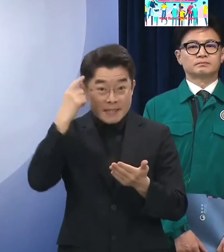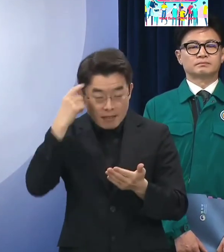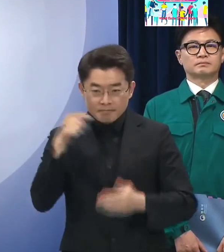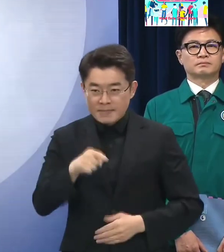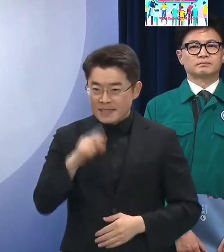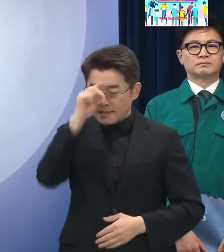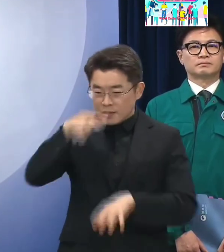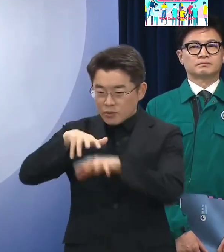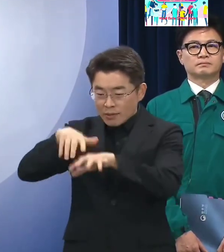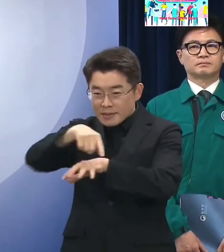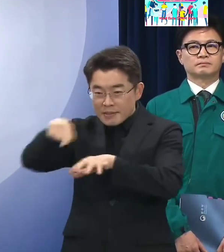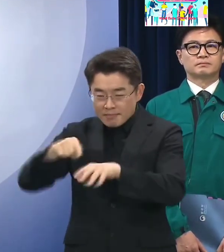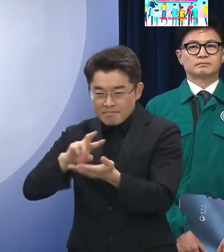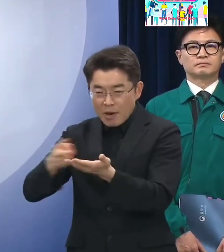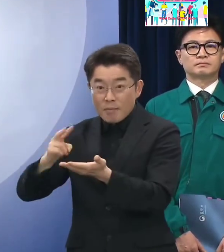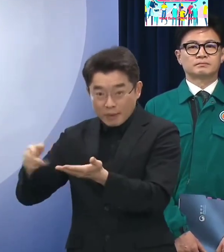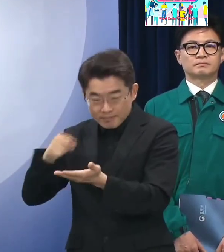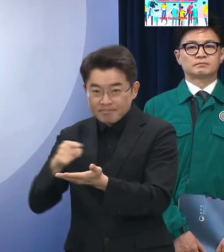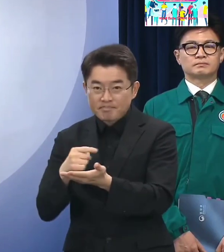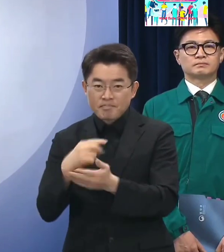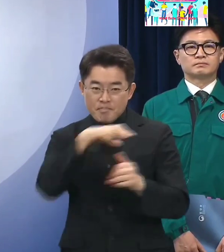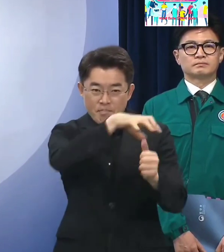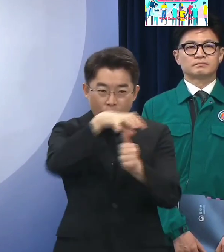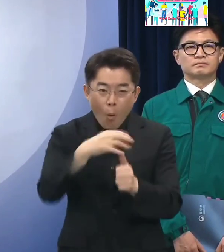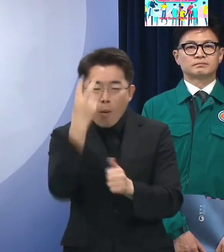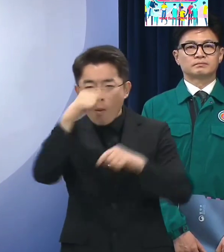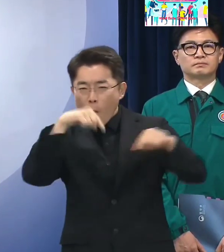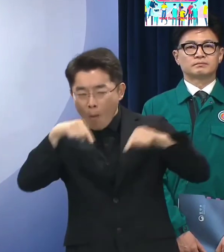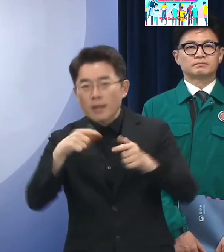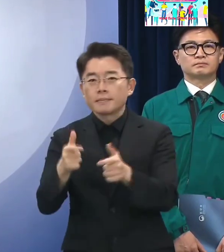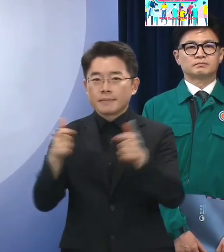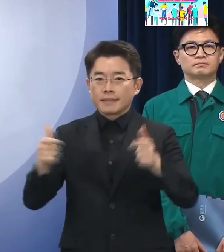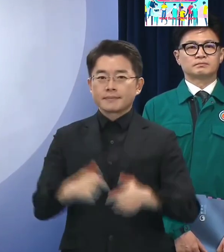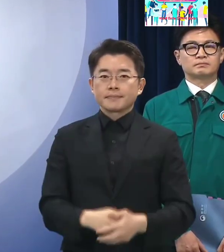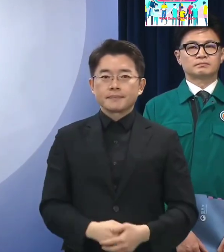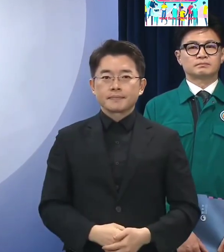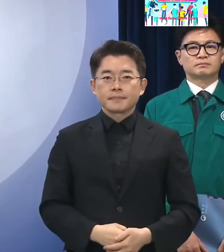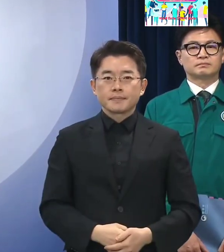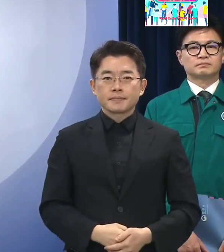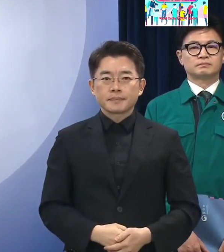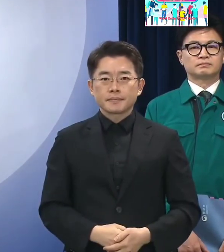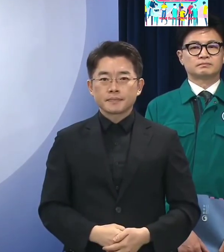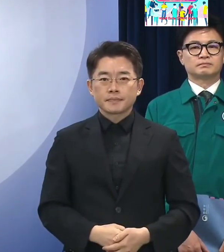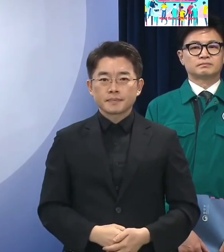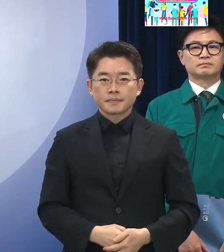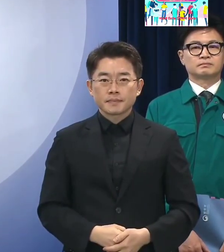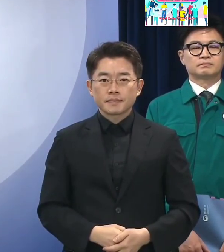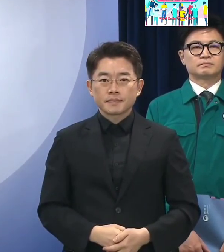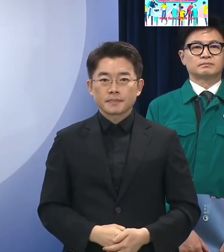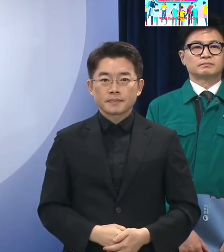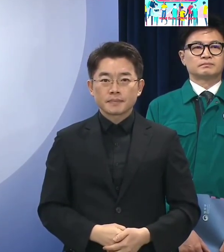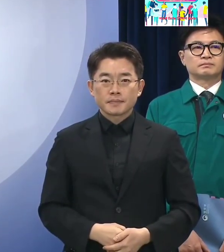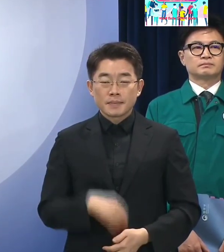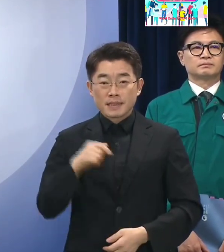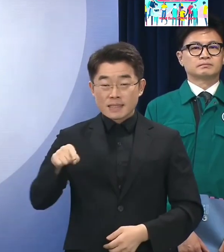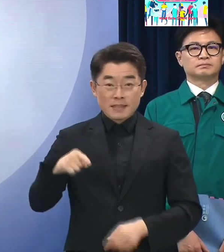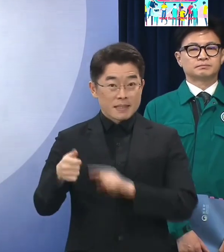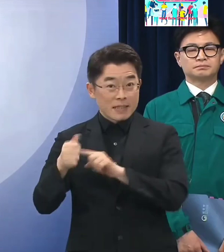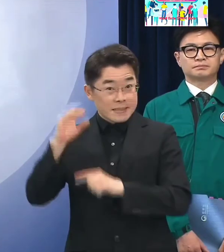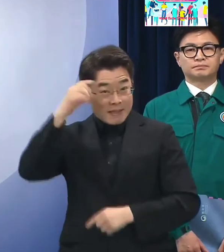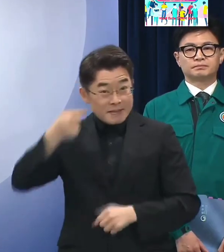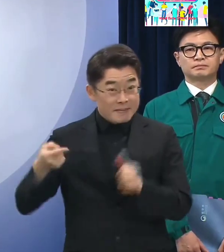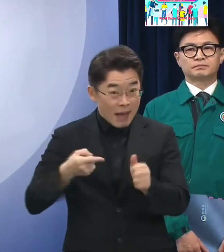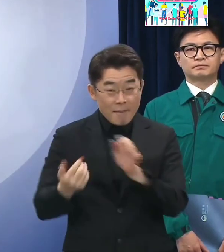조직을 재편하여 치안 역량을 보강하겠습니다 범죄 예방 역량을 대폭 강화하기 위해